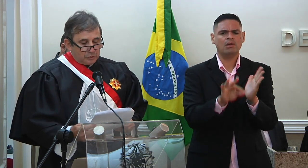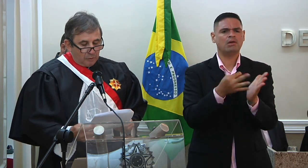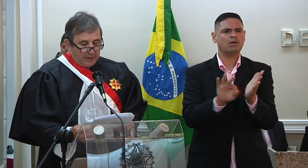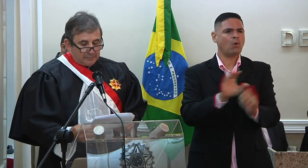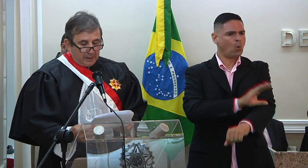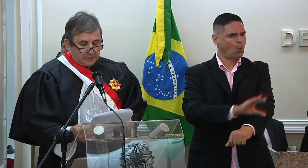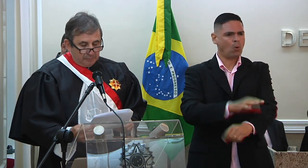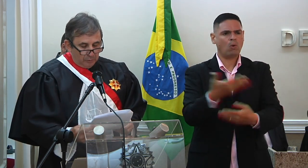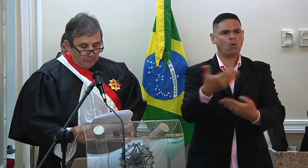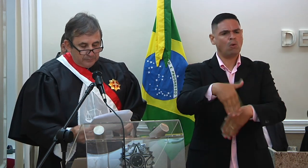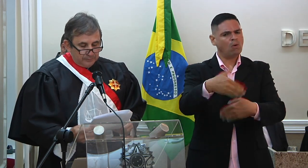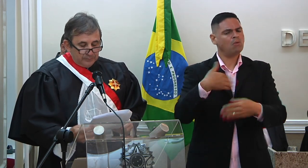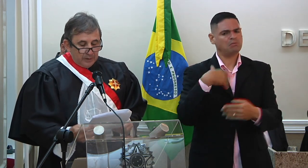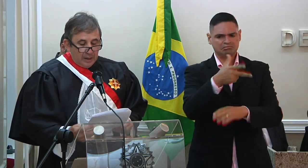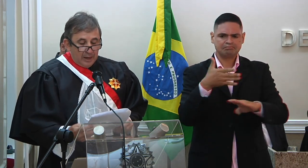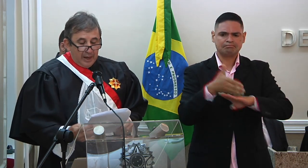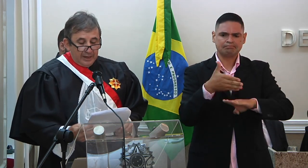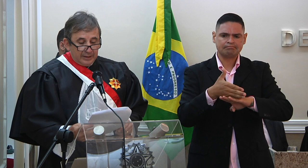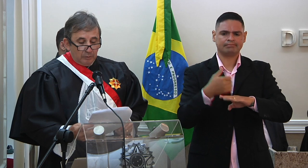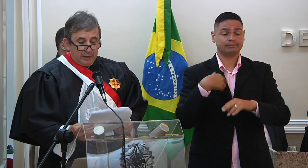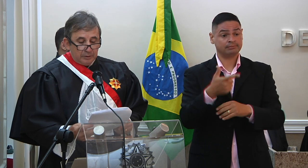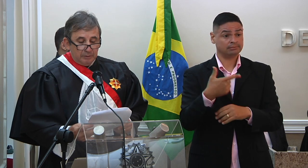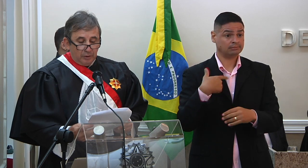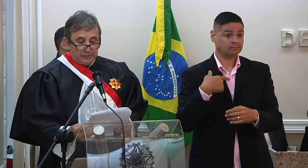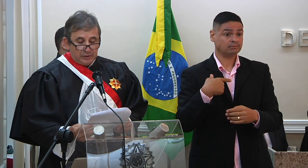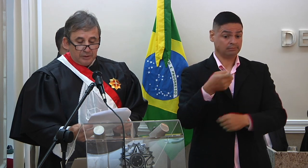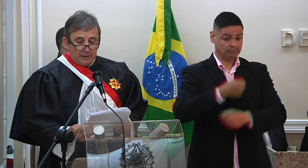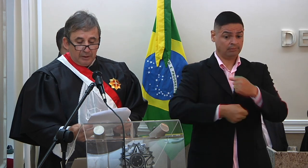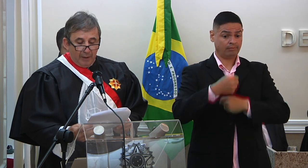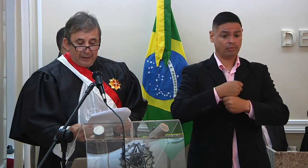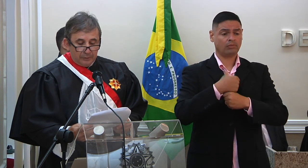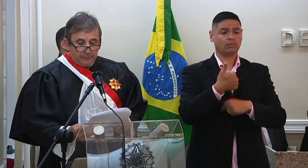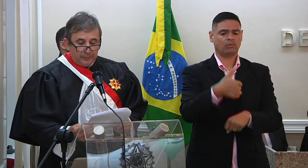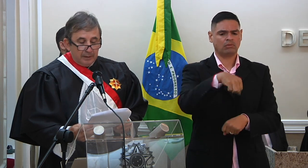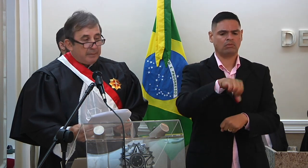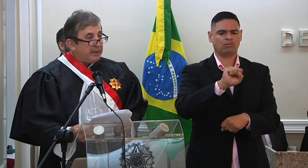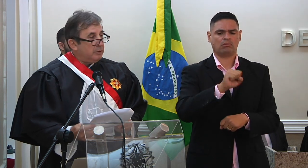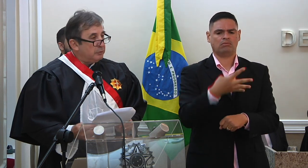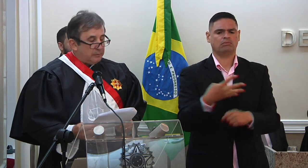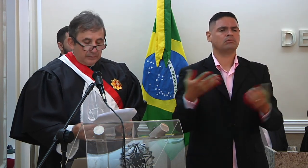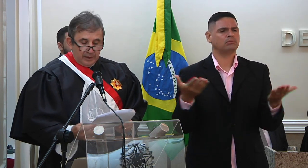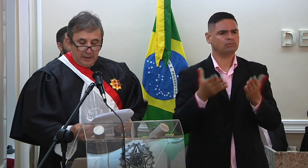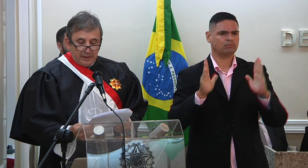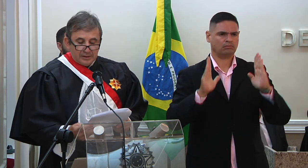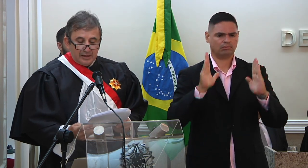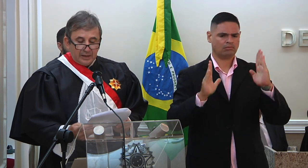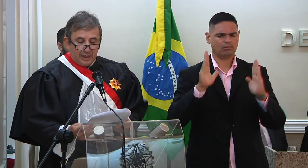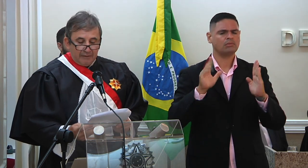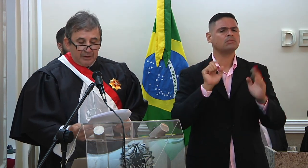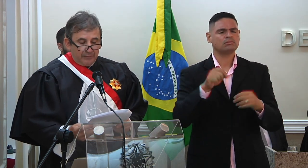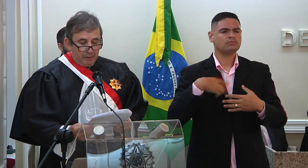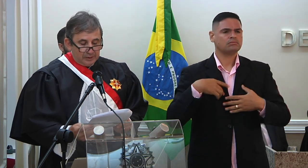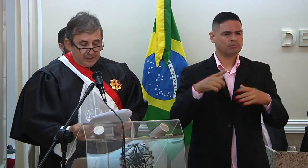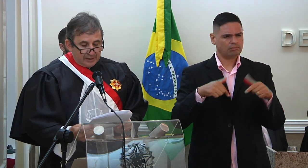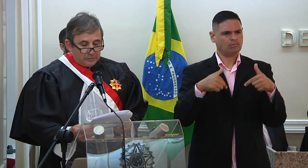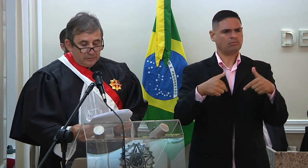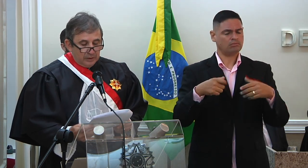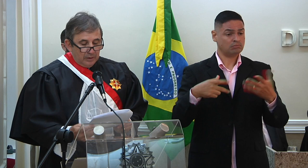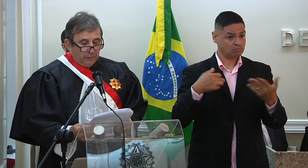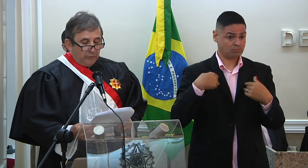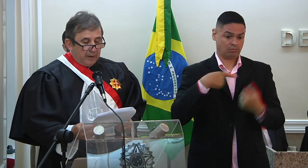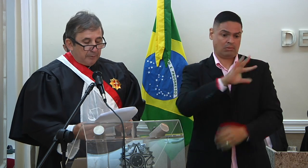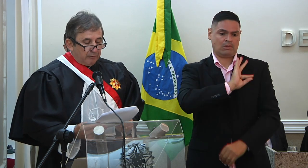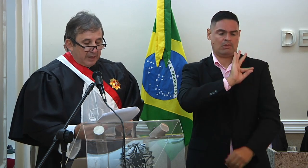público, dos quais participou. Ainda no ano de 1984, período em que se dedicava ao